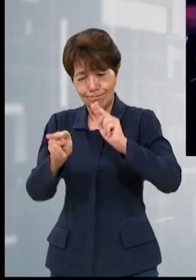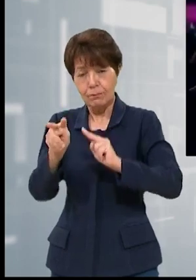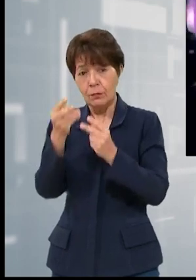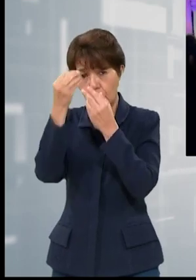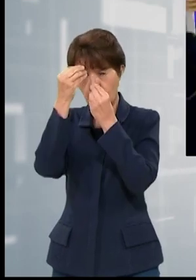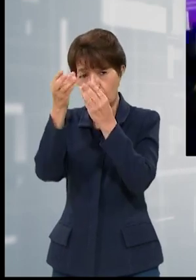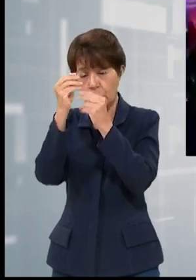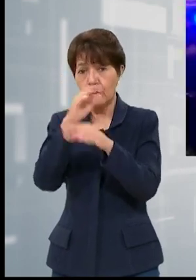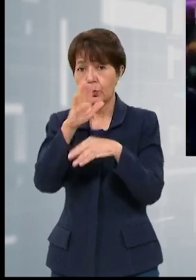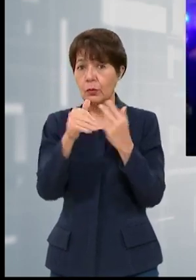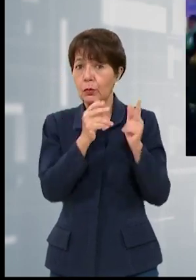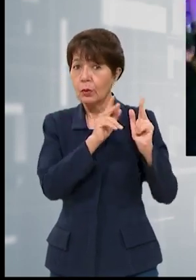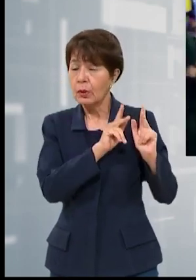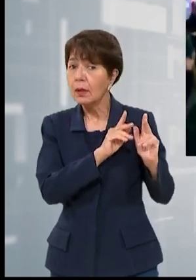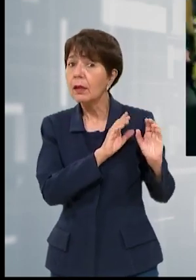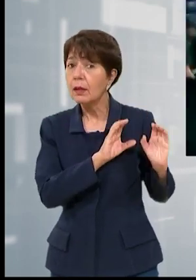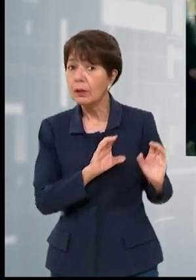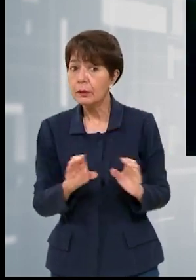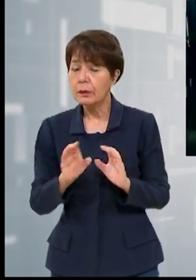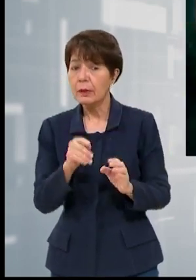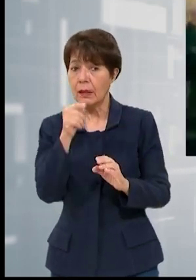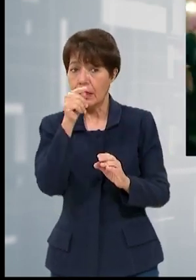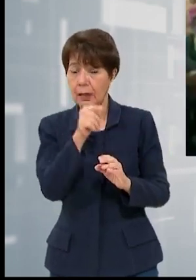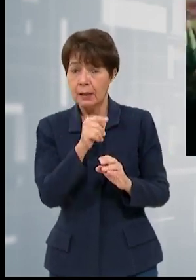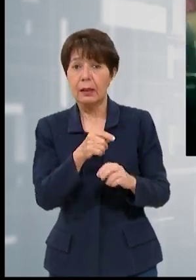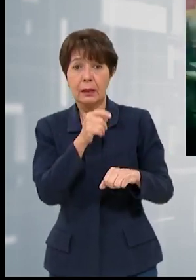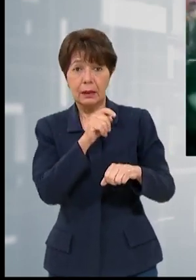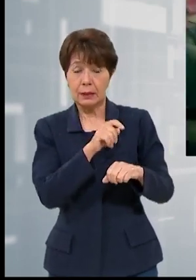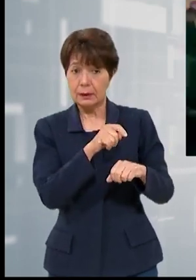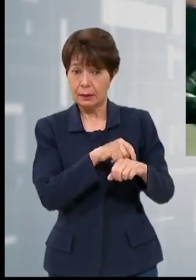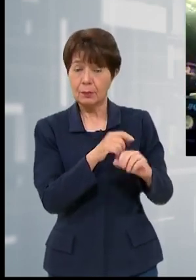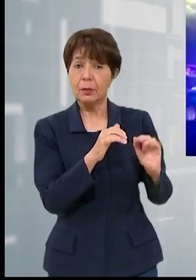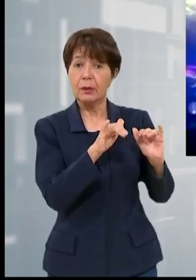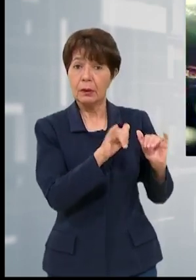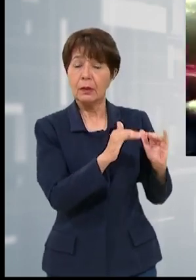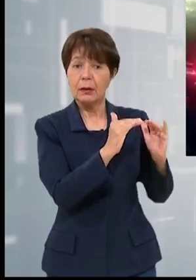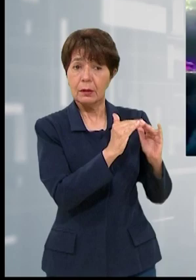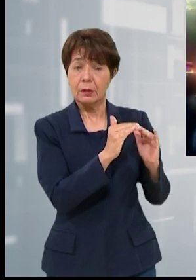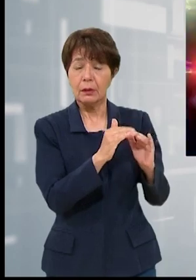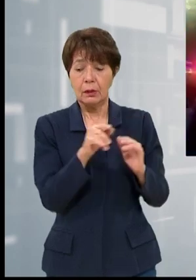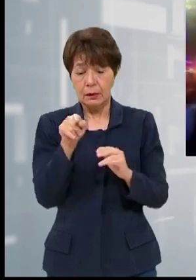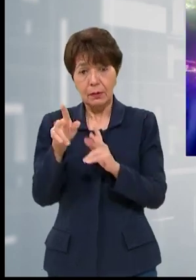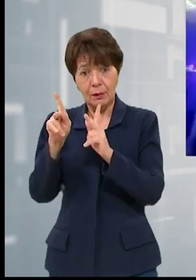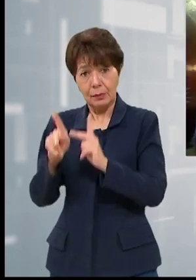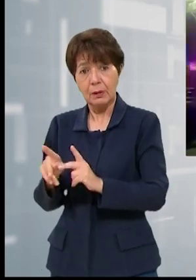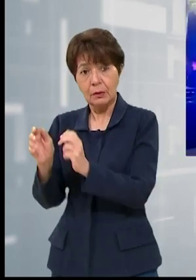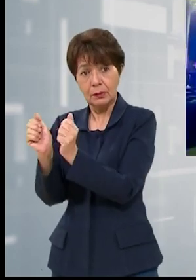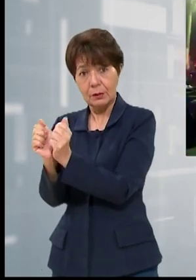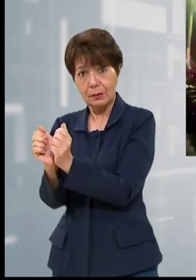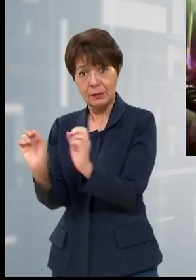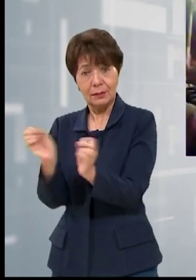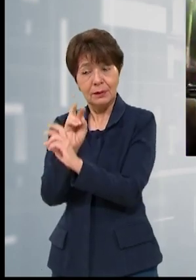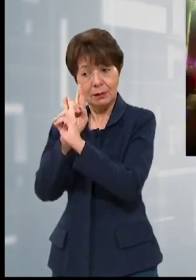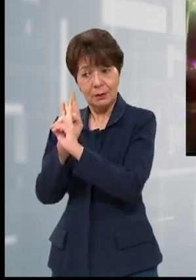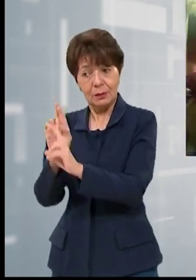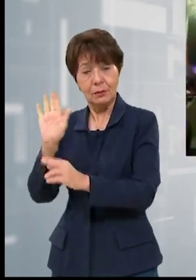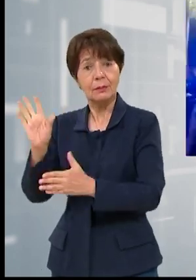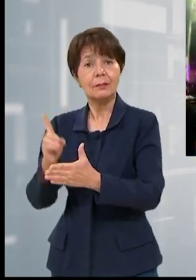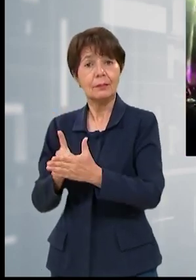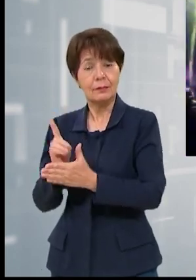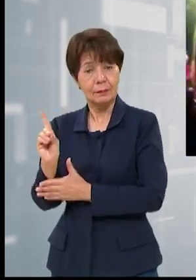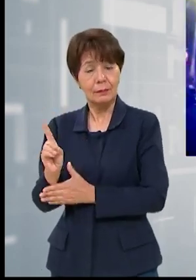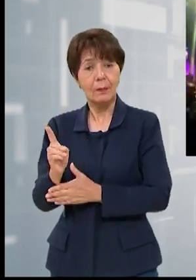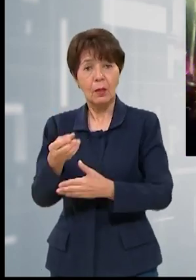que se han desarrollado en el estado de excepción, en donde destacan diversas faltas contra quienes han sido detenidos, violentándose sus derechos, según lo indicó la